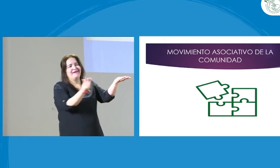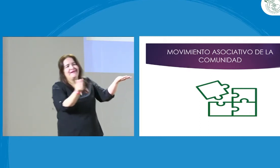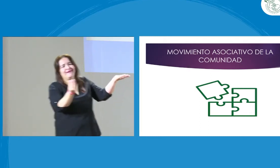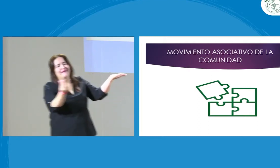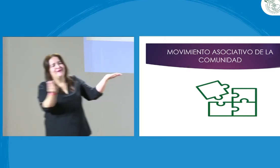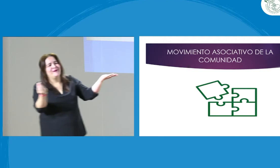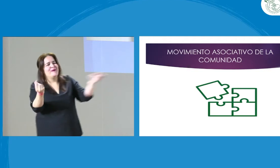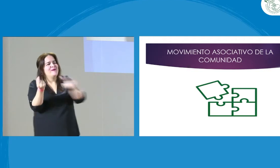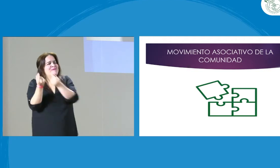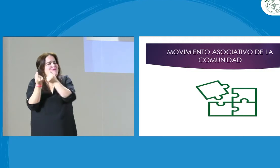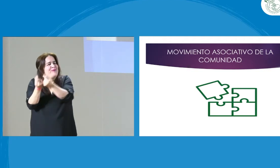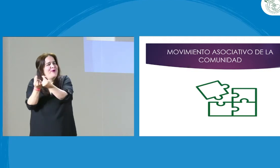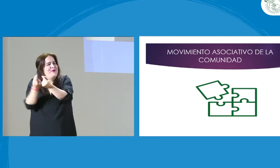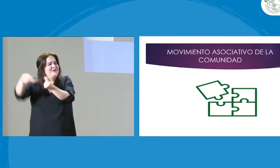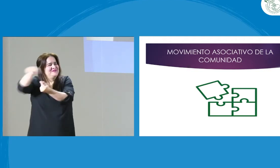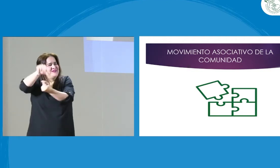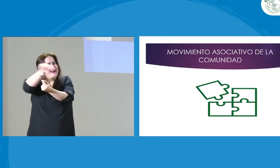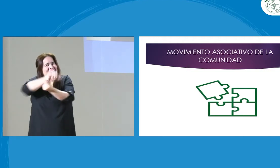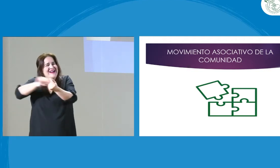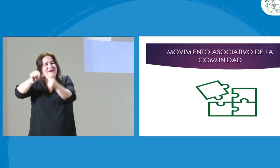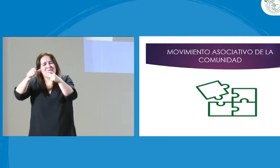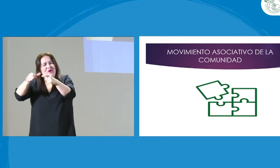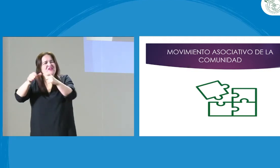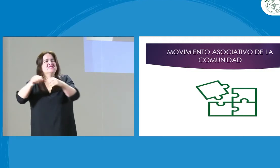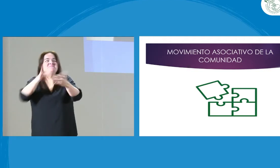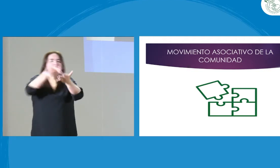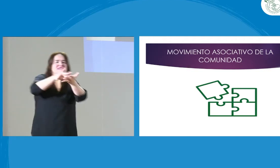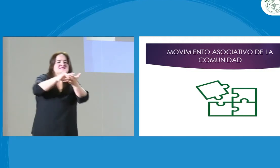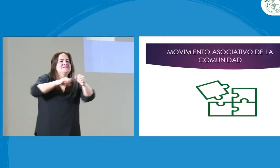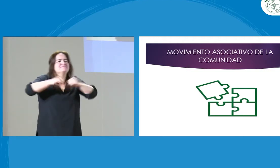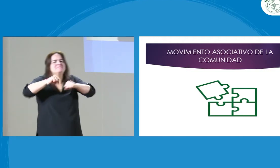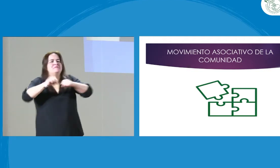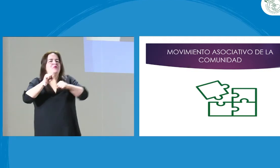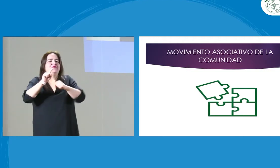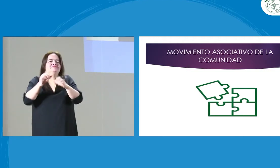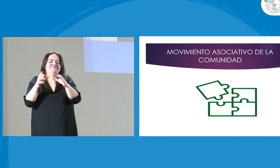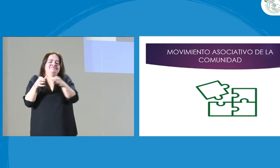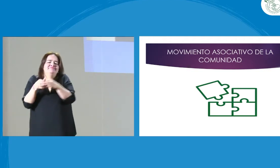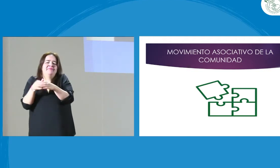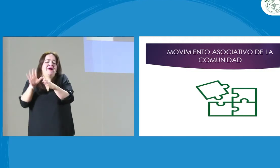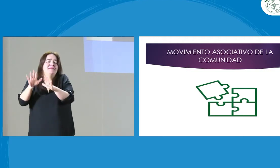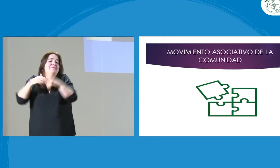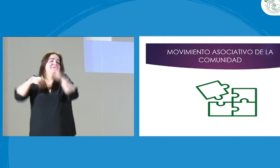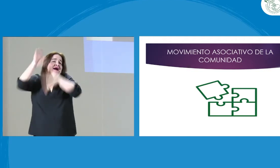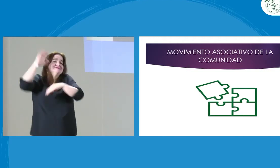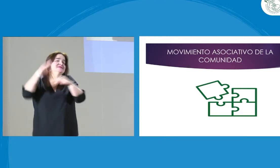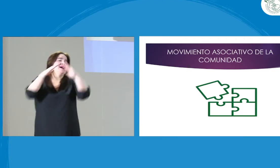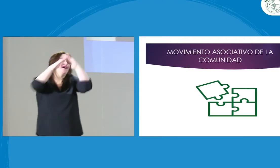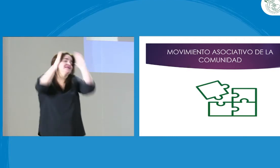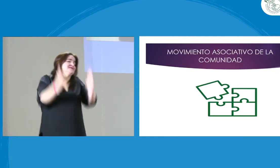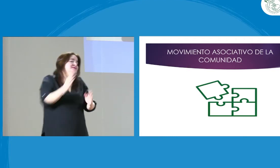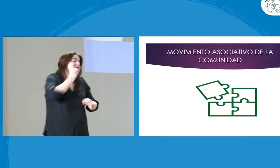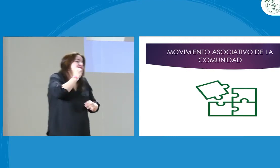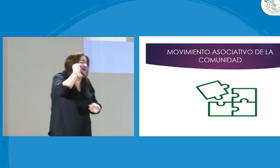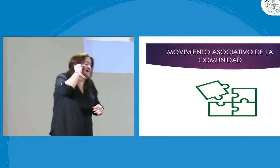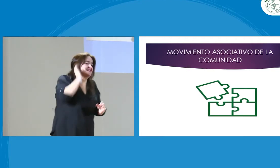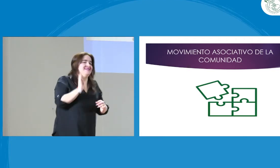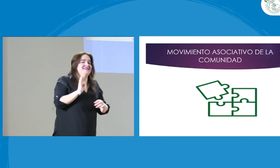en diferentes contextos y las mujeres nos vemos relegadas. Somos muy pocas las mujeres que hacemos parte de los movimientos asociativos. La